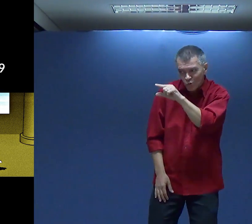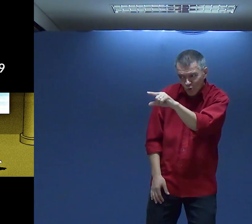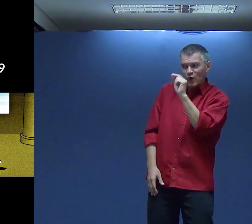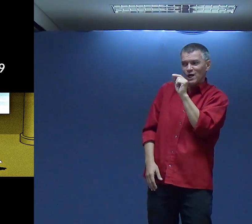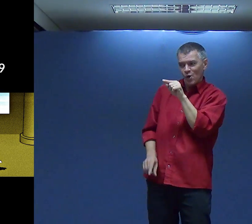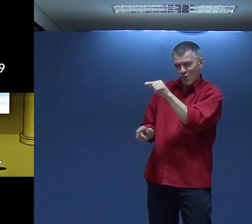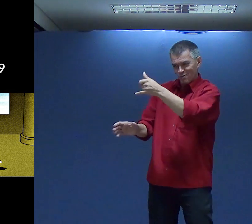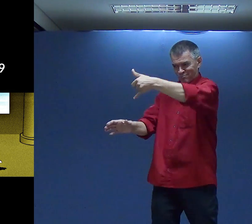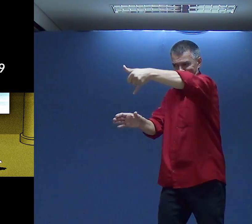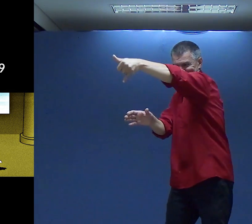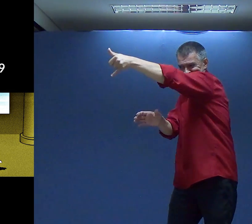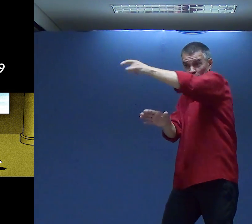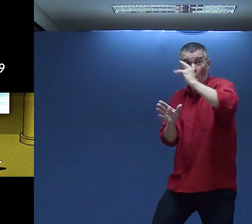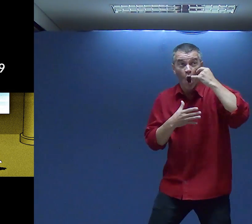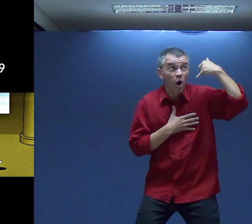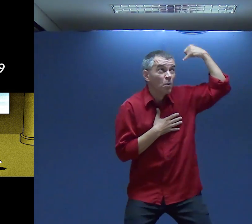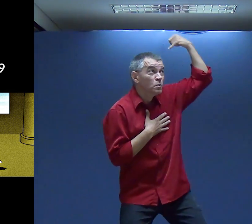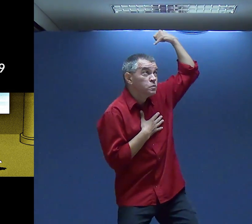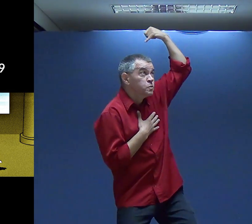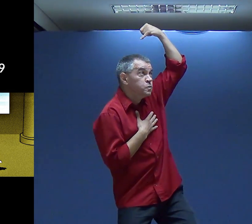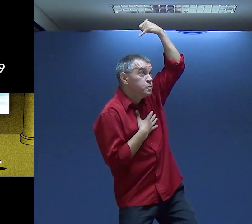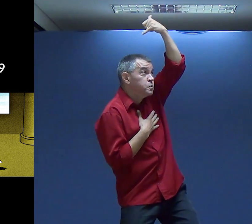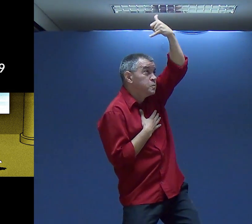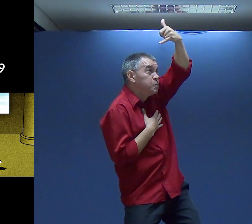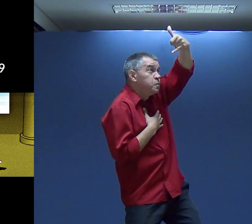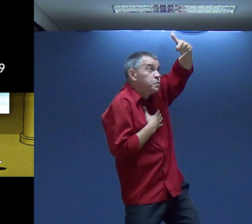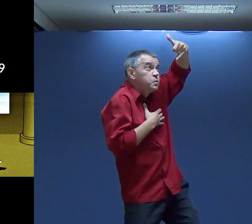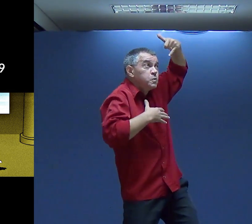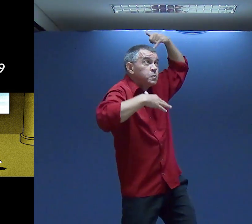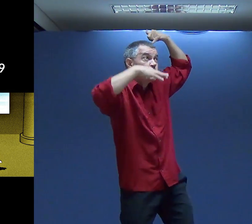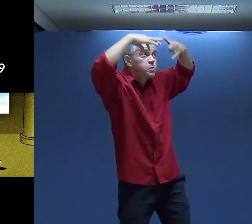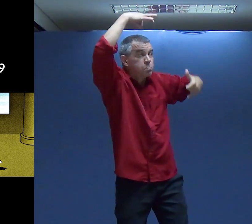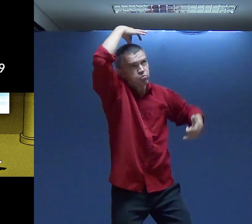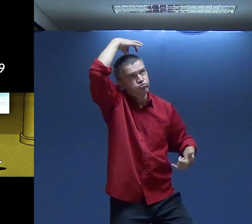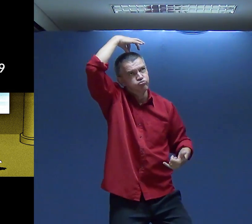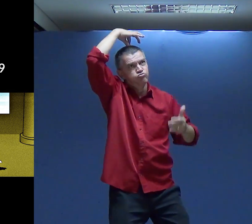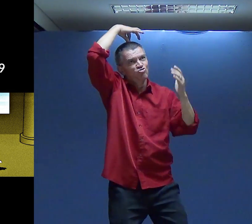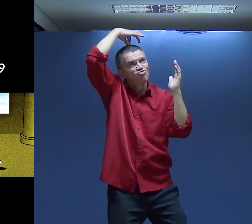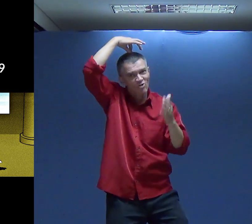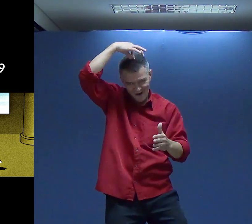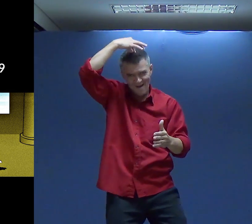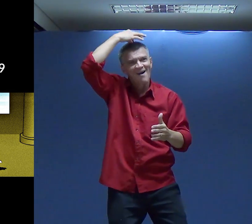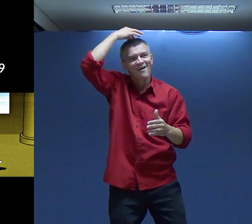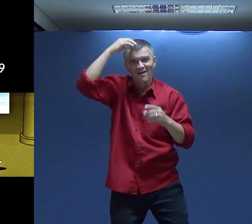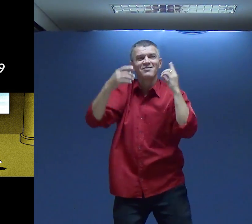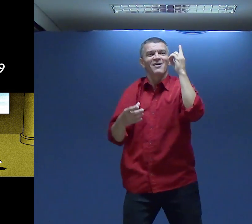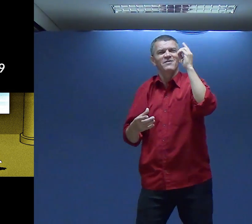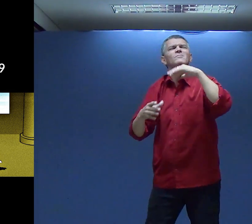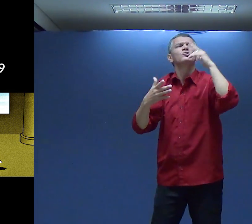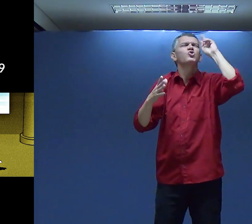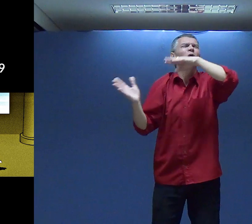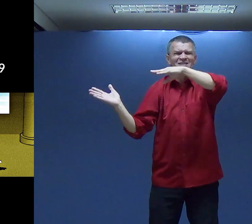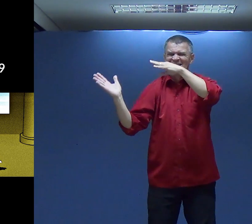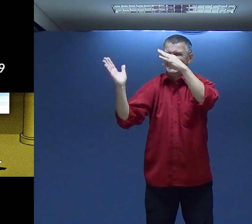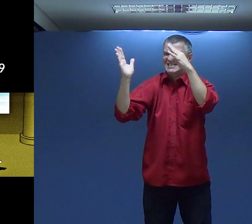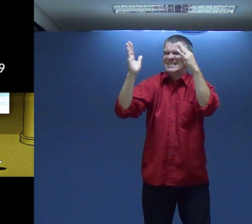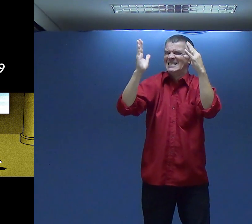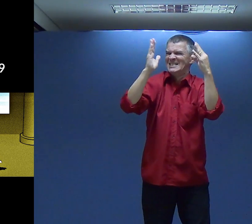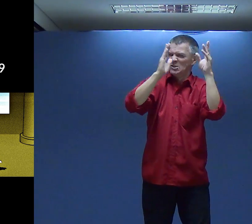O escolheu O ungiu Com o seu espírito O espírito do